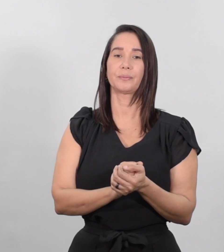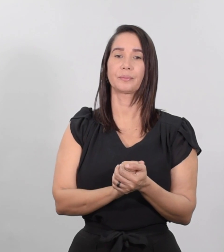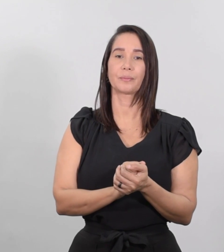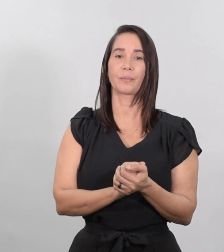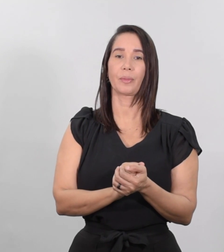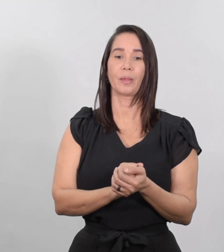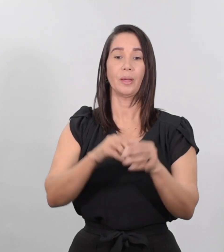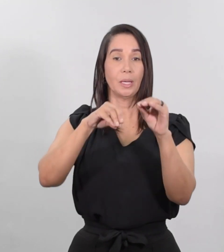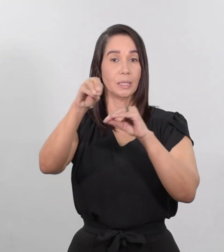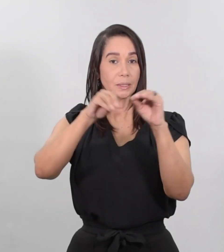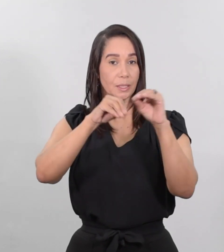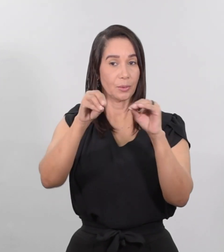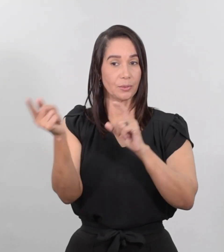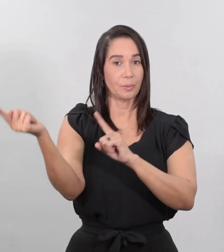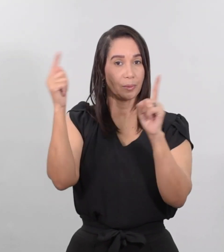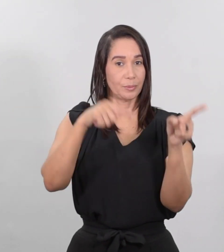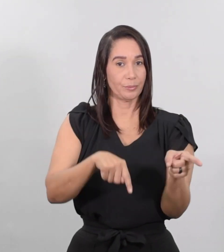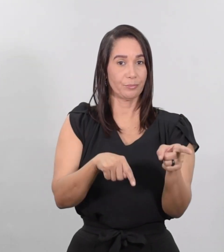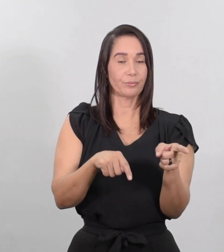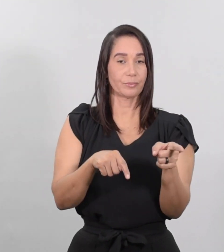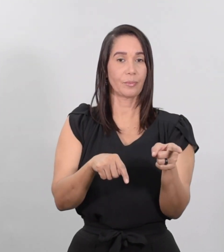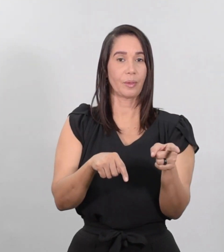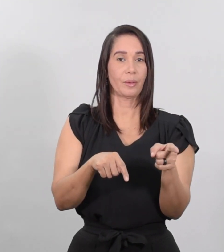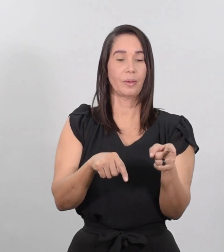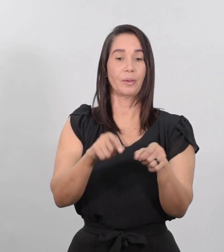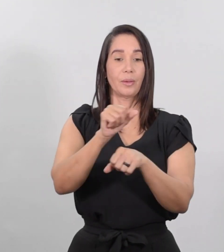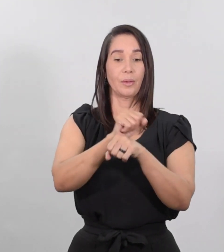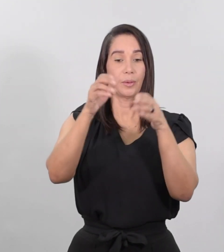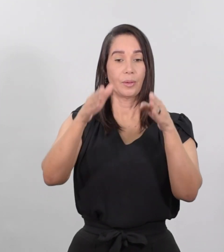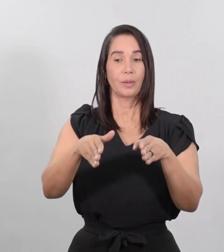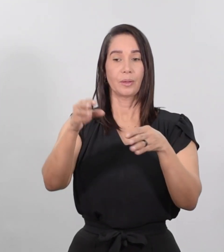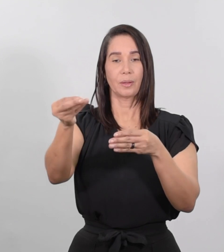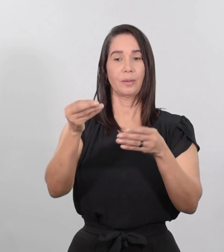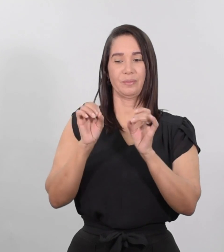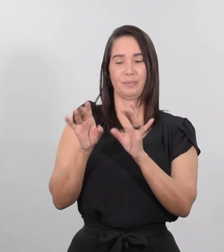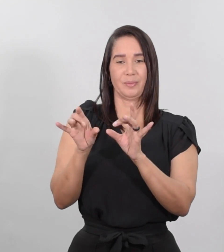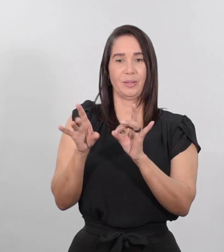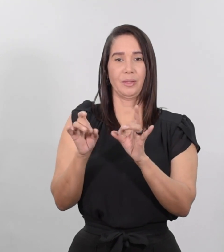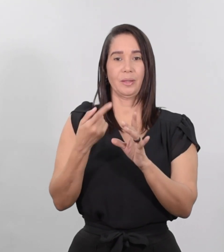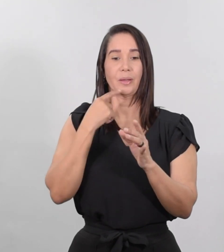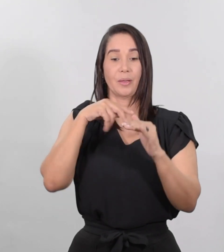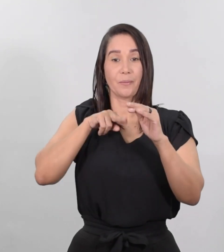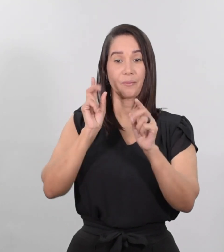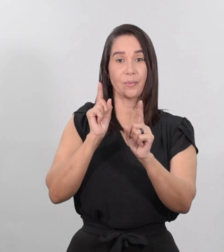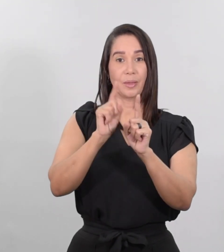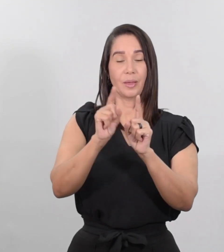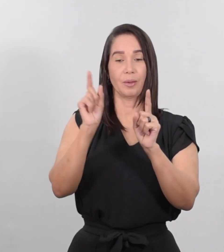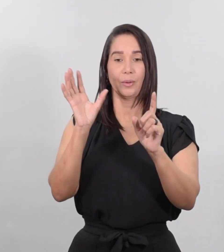negocien mientras vuelvo. Sus conciudadanos que le aborrecían enviaron tras él una embajada para